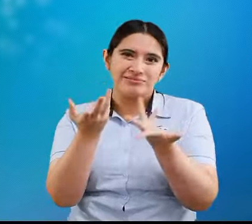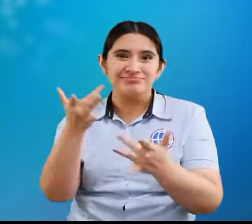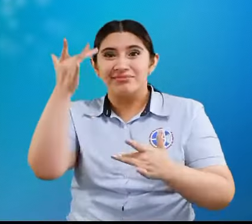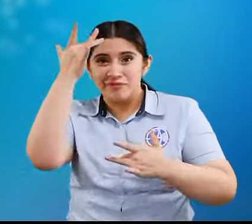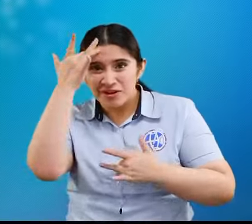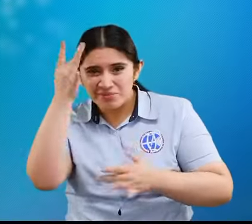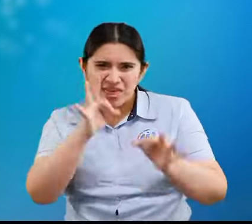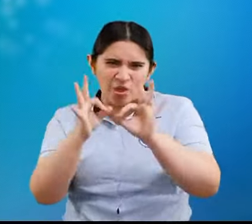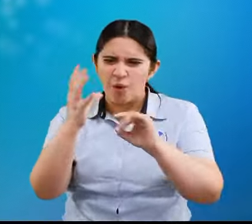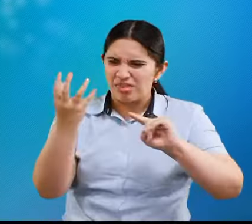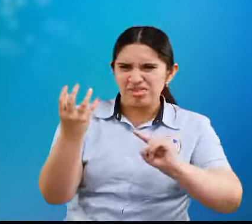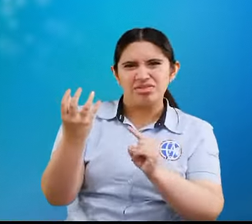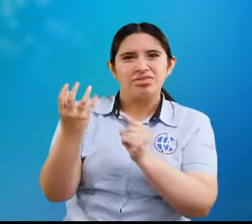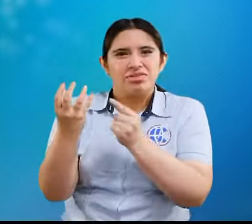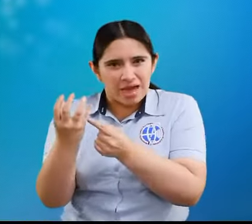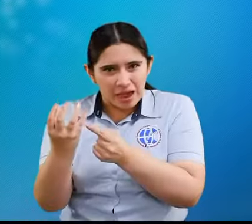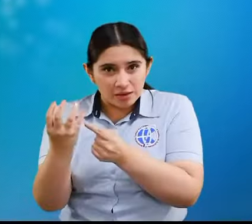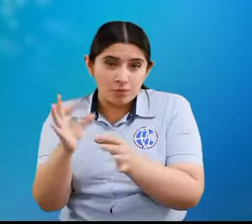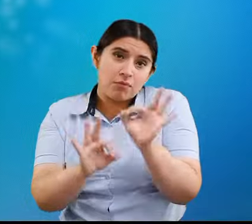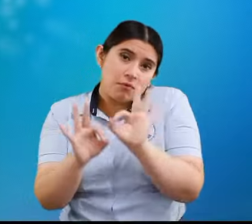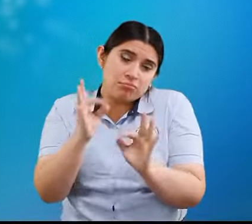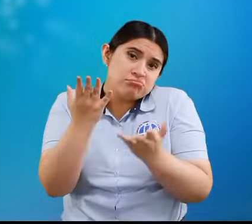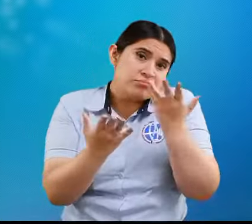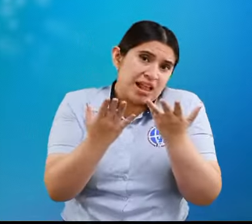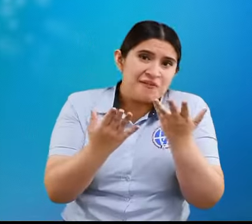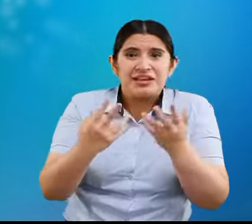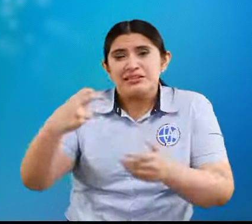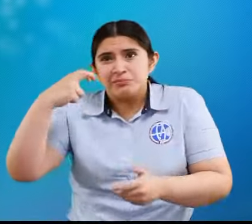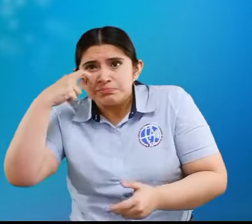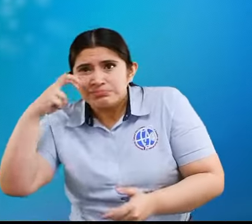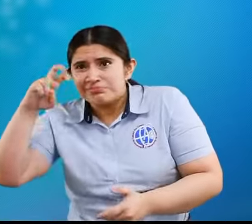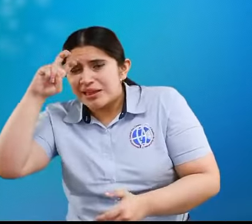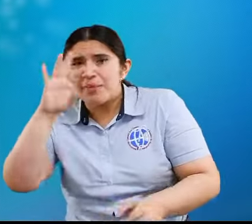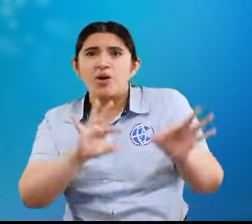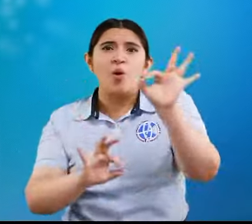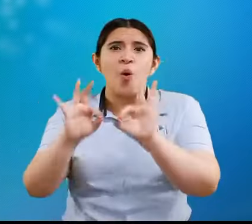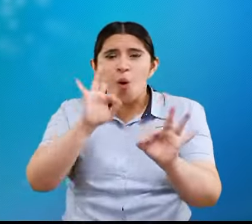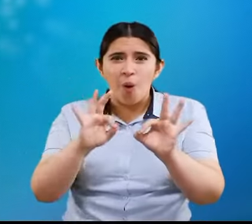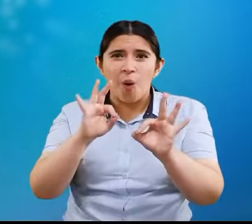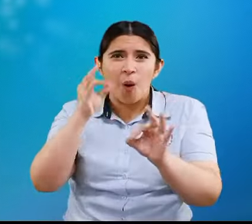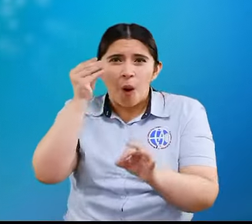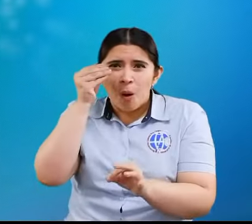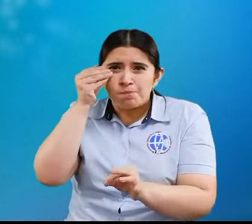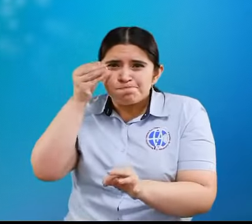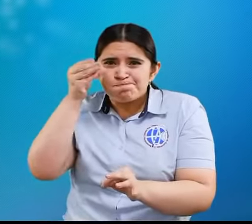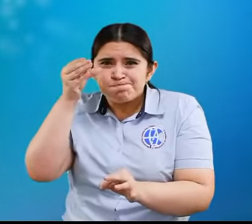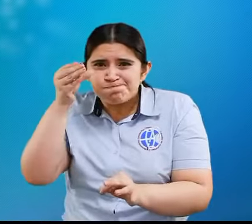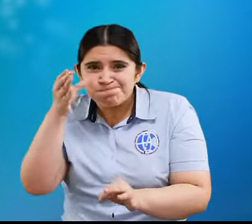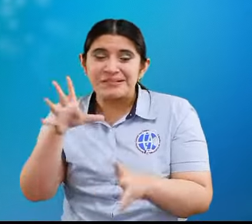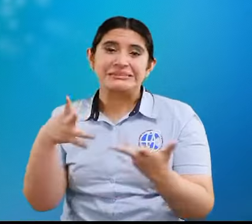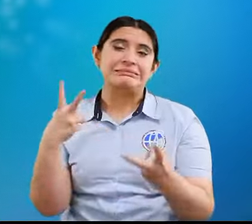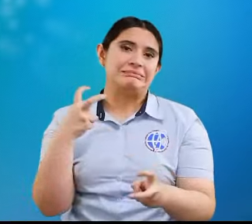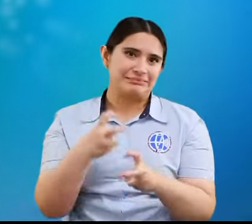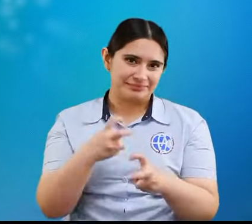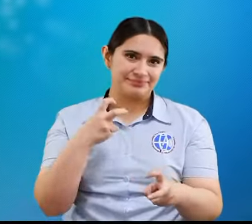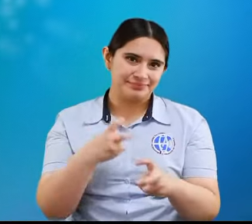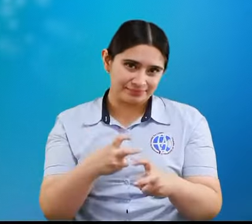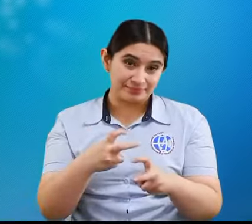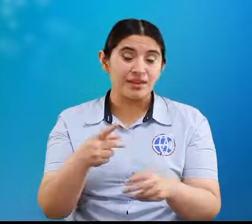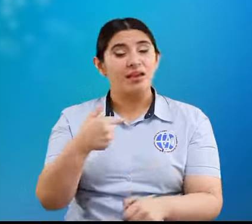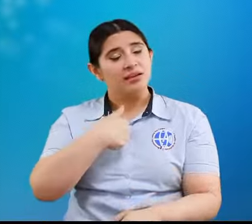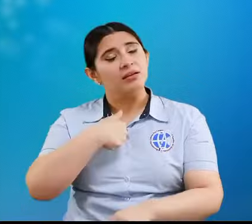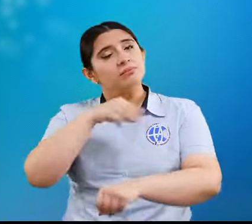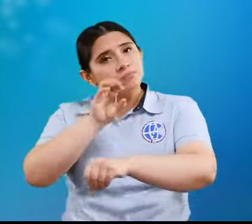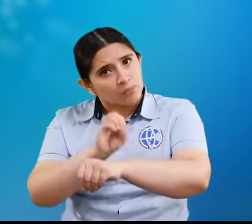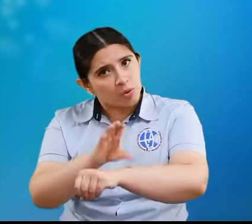productos generan algún tipo de quemadura y gestiones inflamatorias que pueden volverse